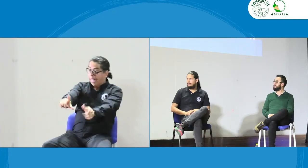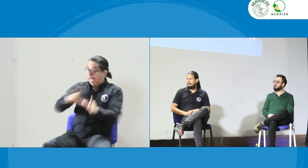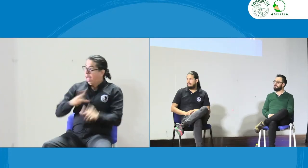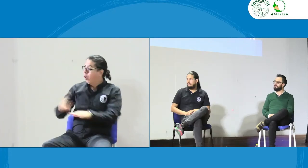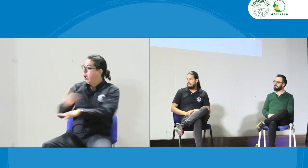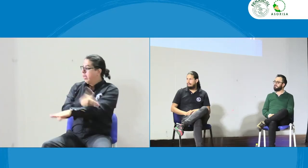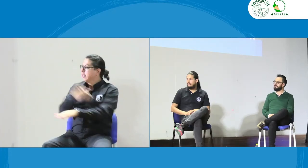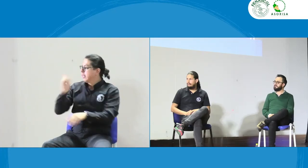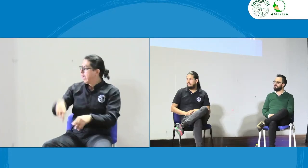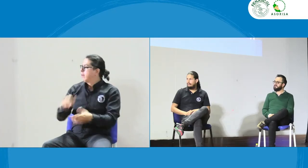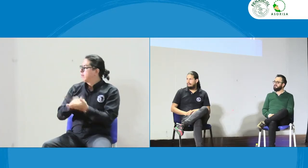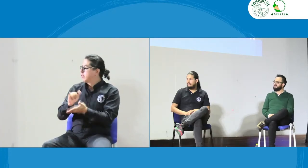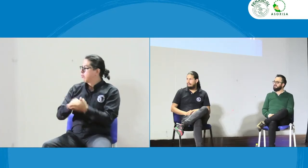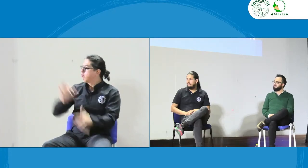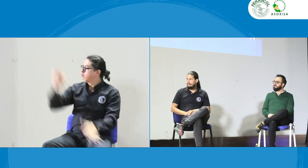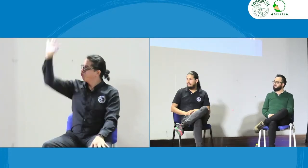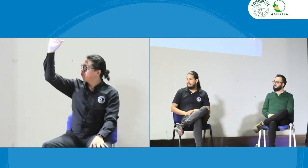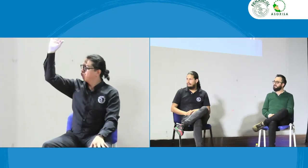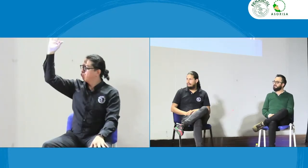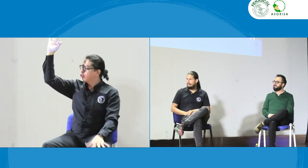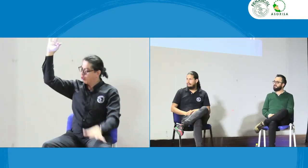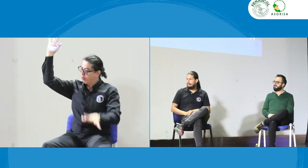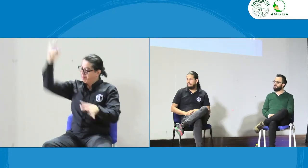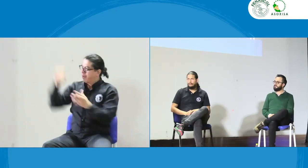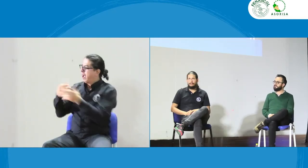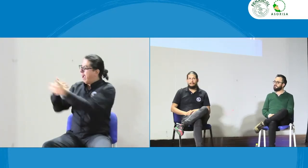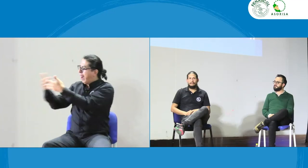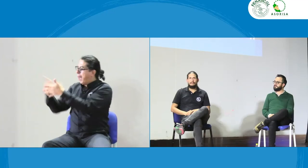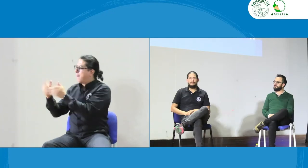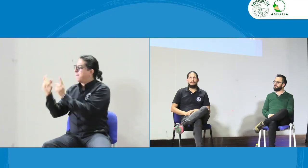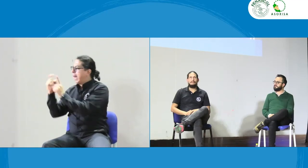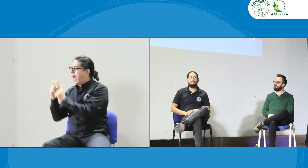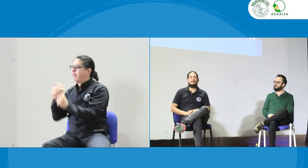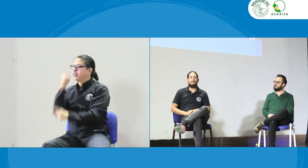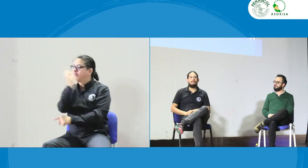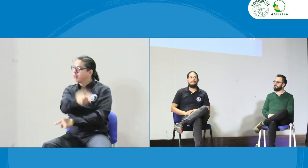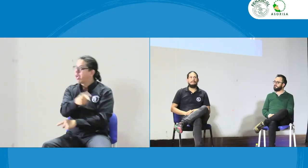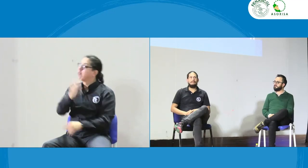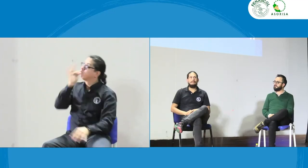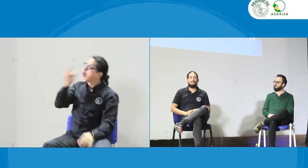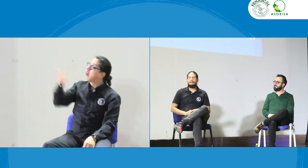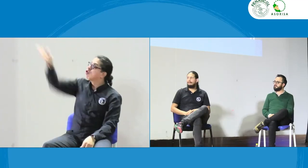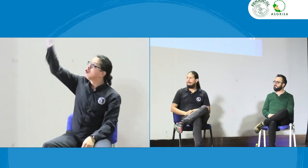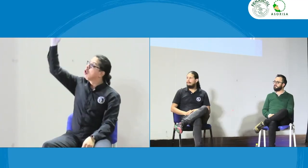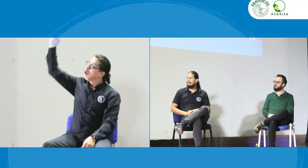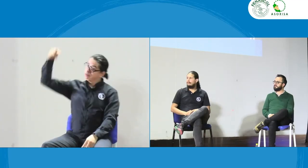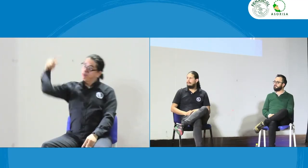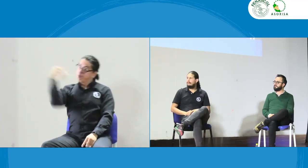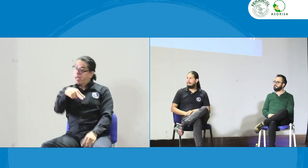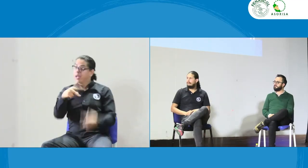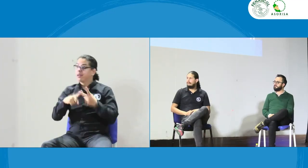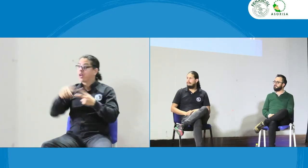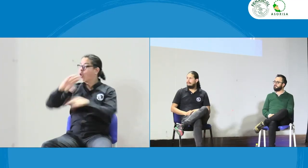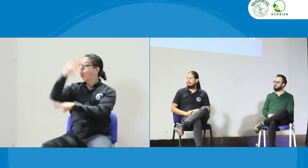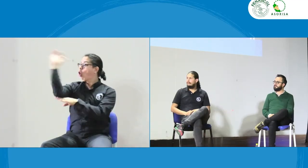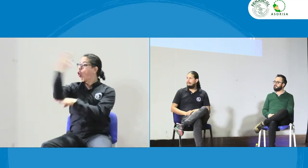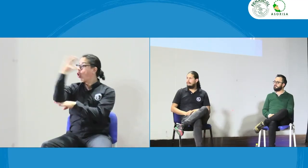universidades trabajen de la mano antes de que se gradúen y cuando hagan este juramento hacer un juramento